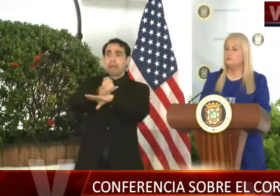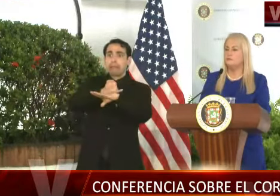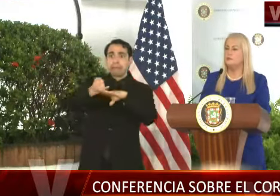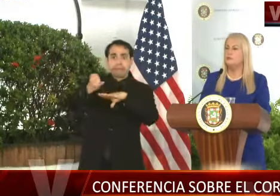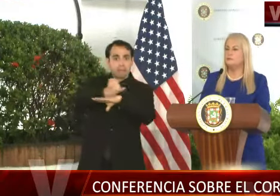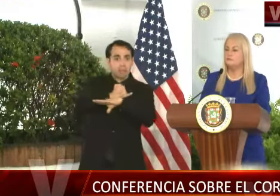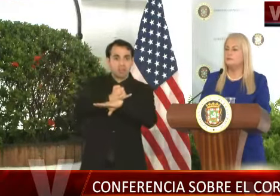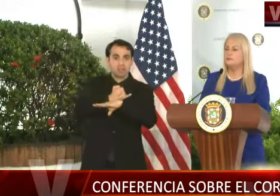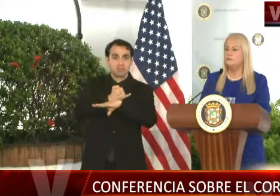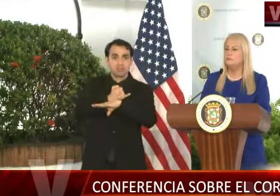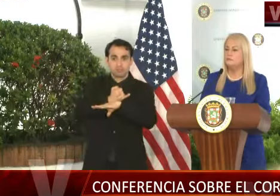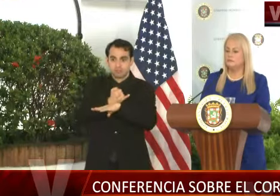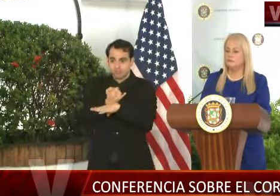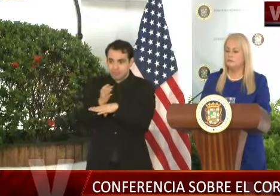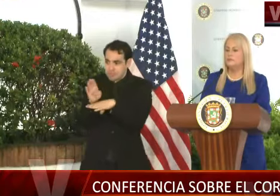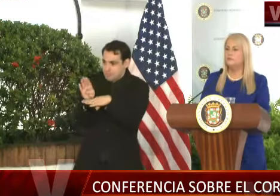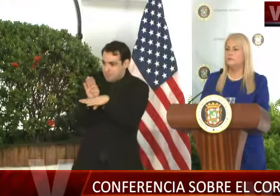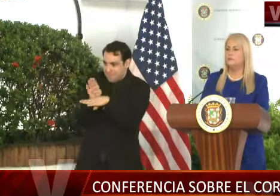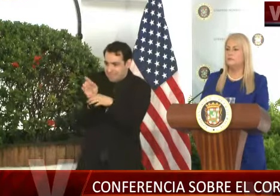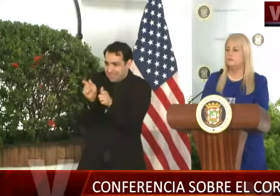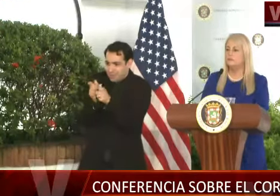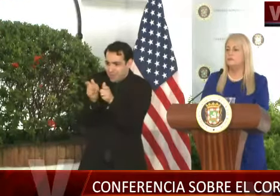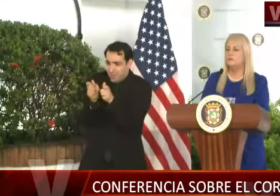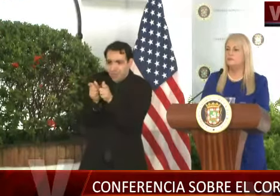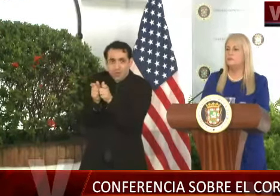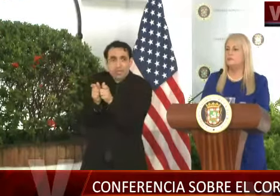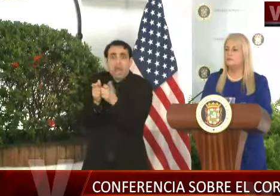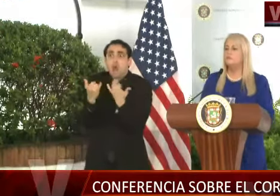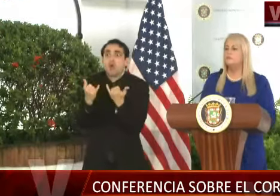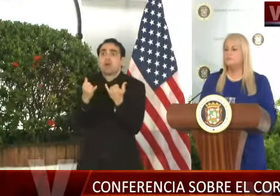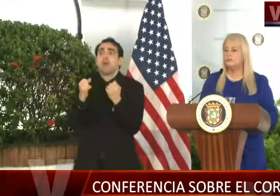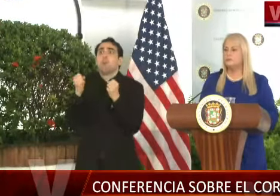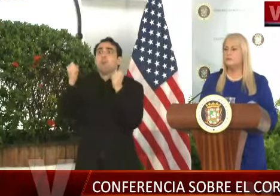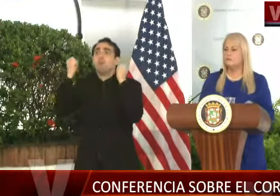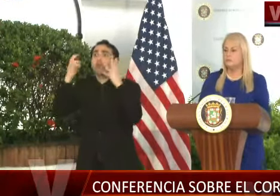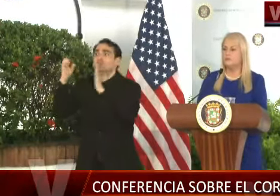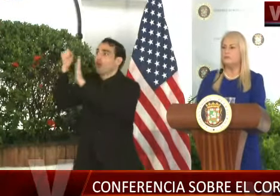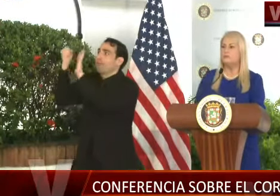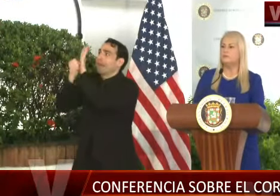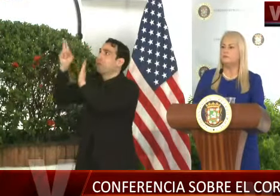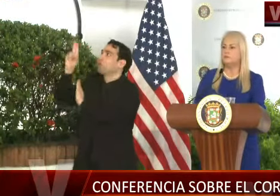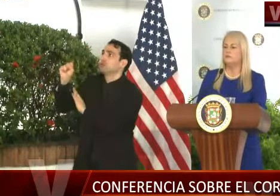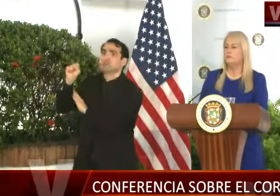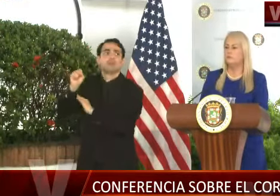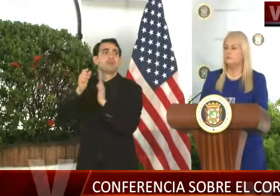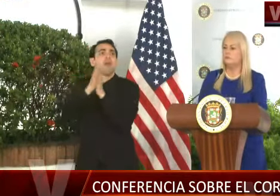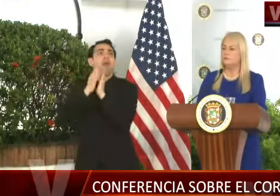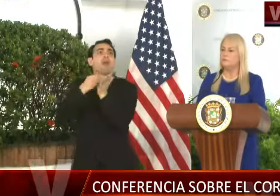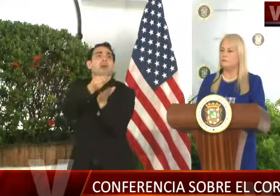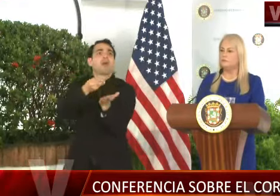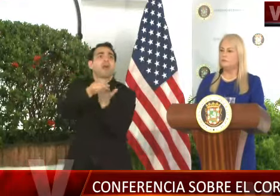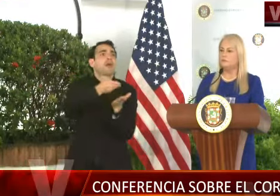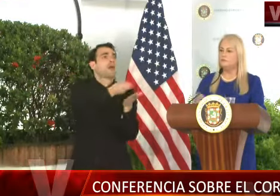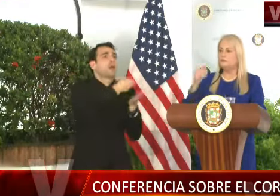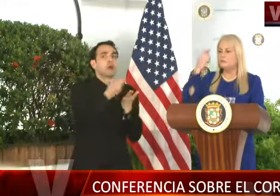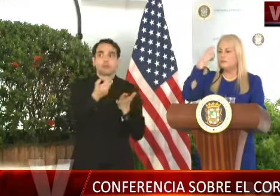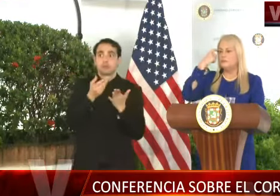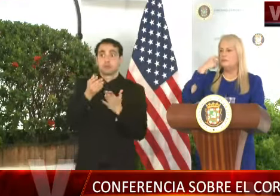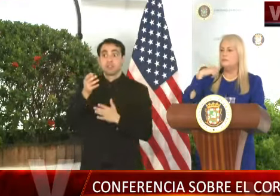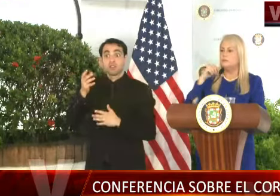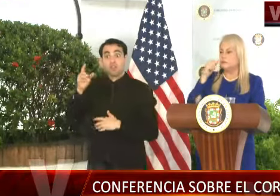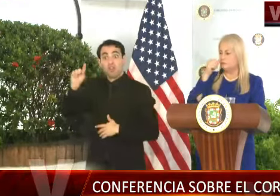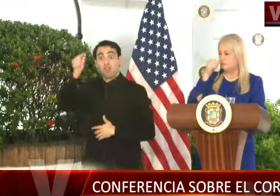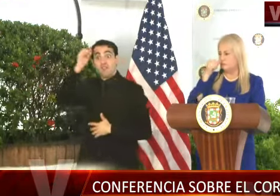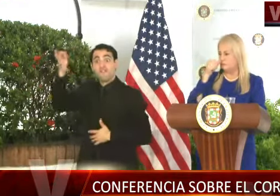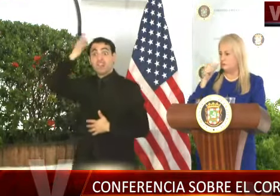un mercado pequeño, cuando estamos compitiendo con 50 estados, con el gobierno federal, que a la hora de prioridad